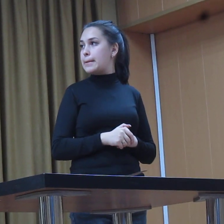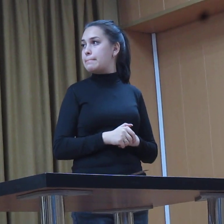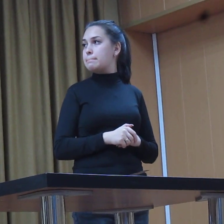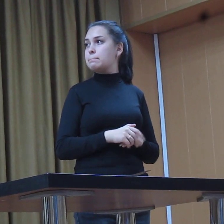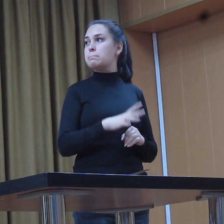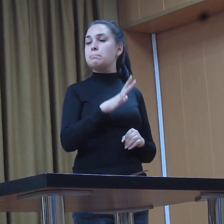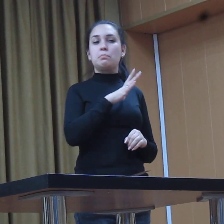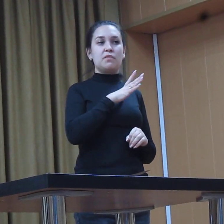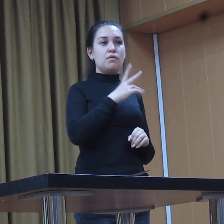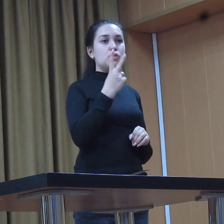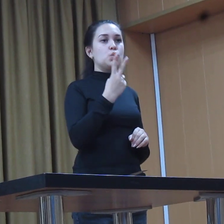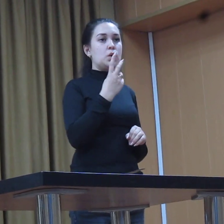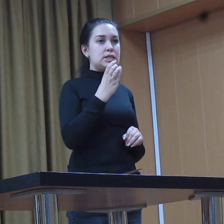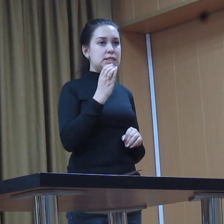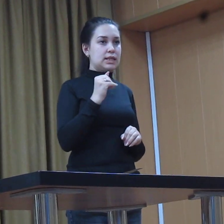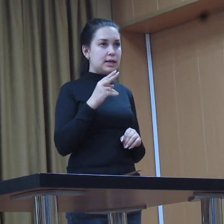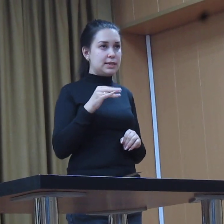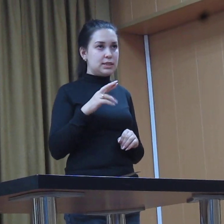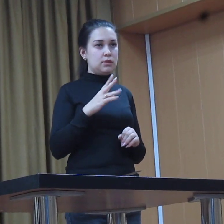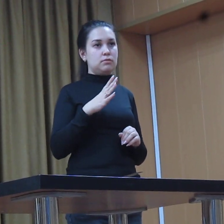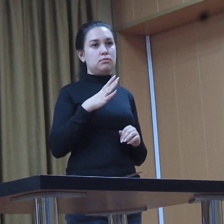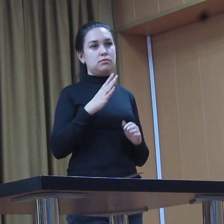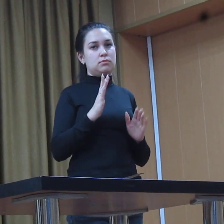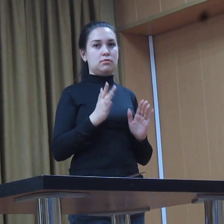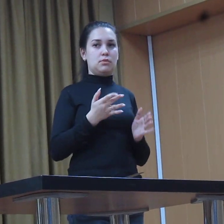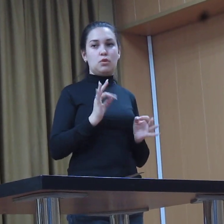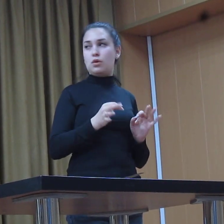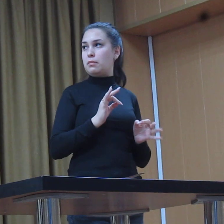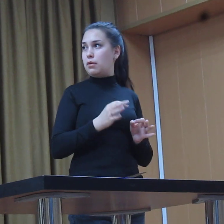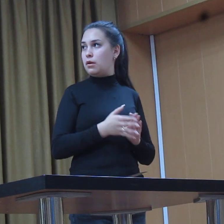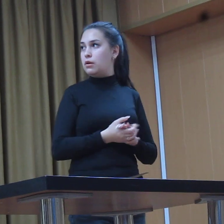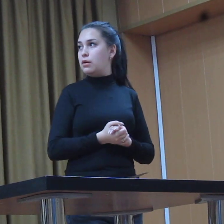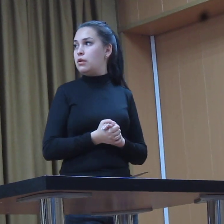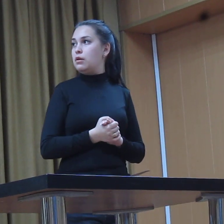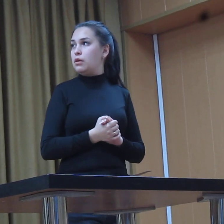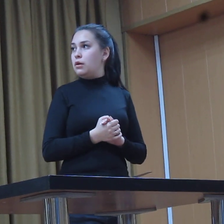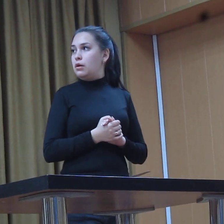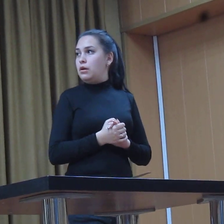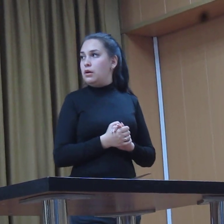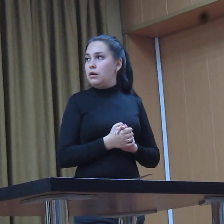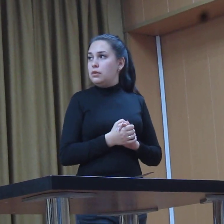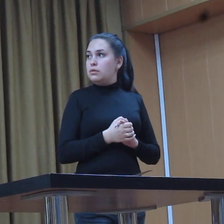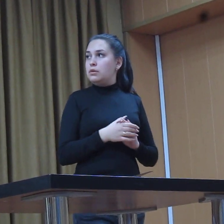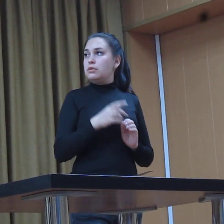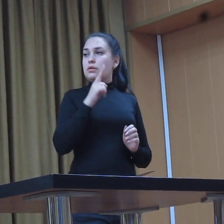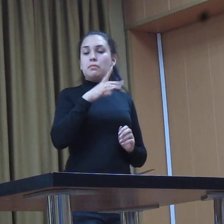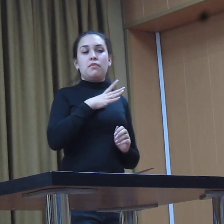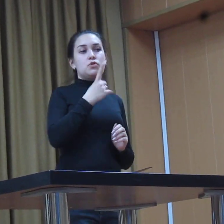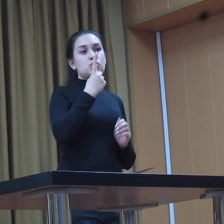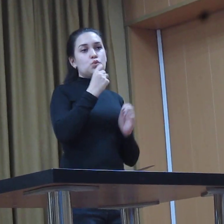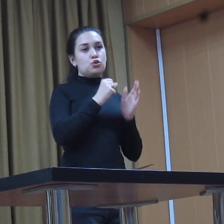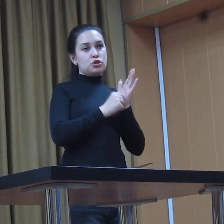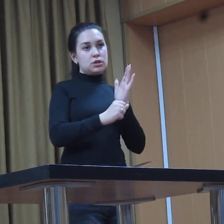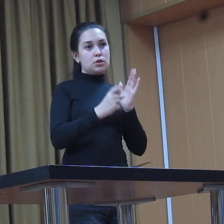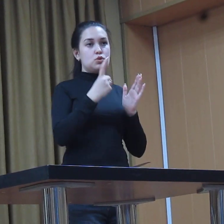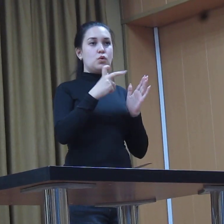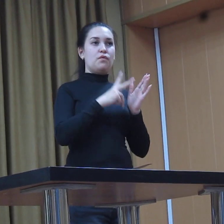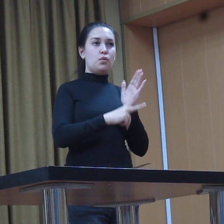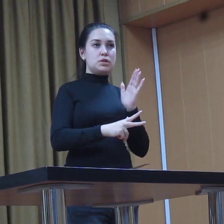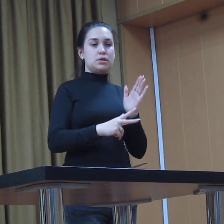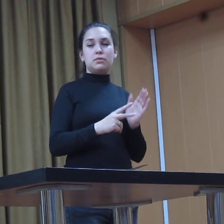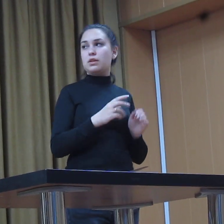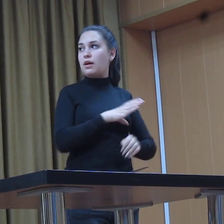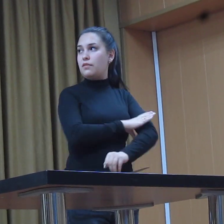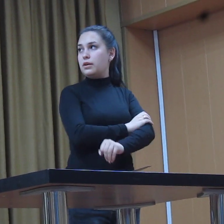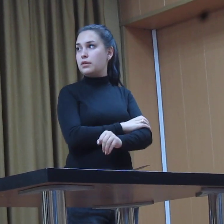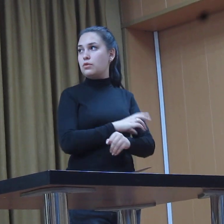Бывает вторая стадия, умеренная, вот сейчас рассказывали, там бывает 160-180, да,